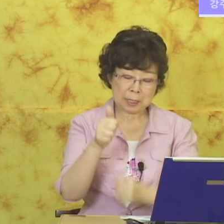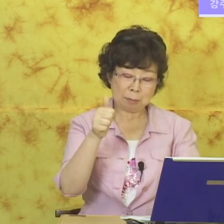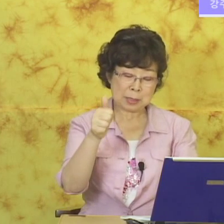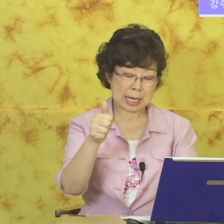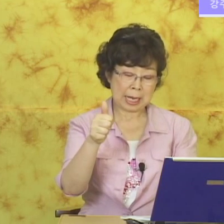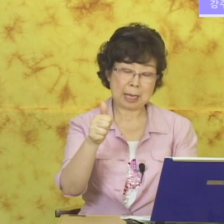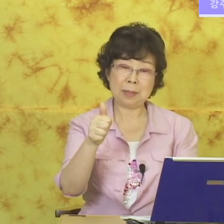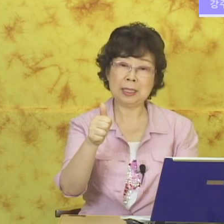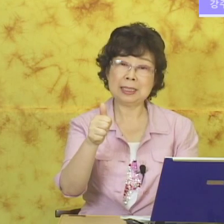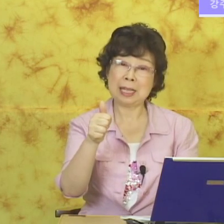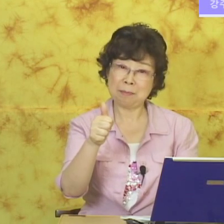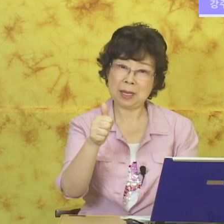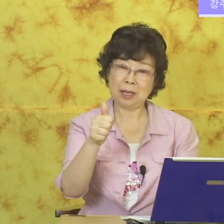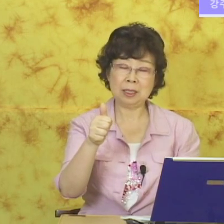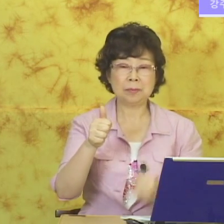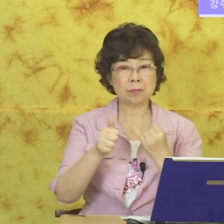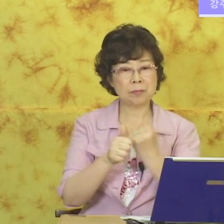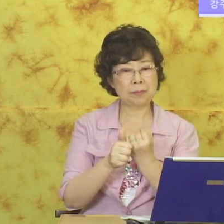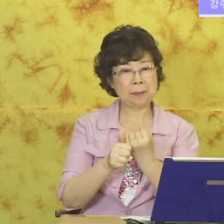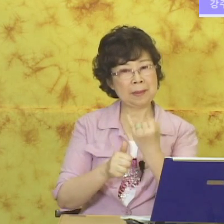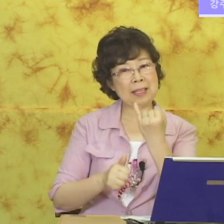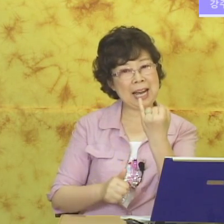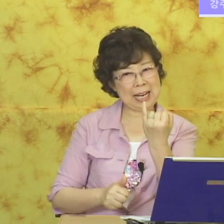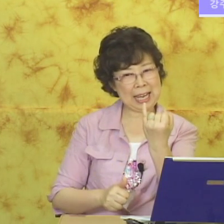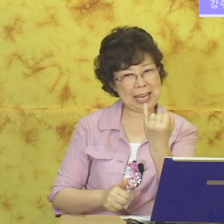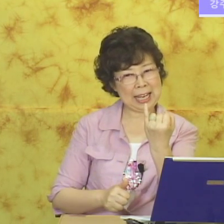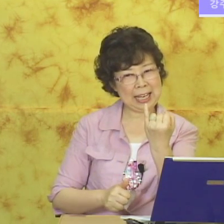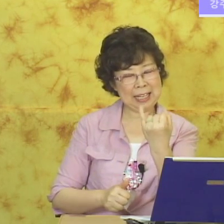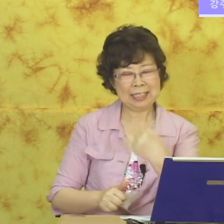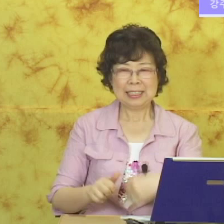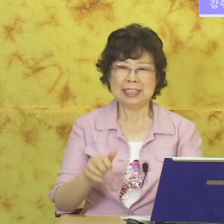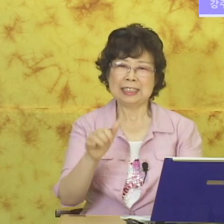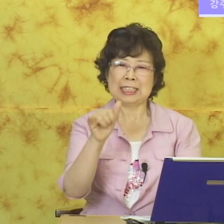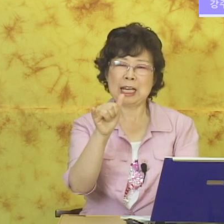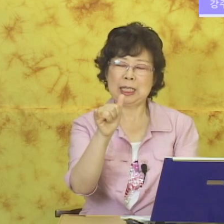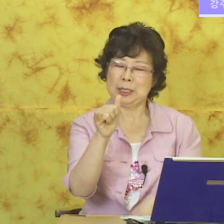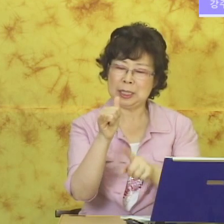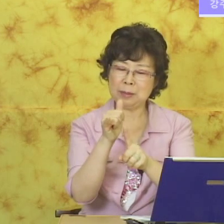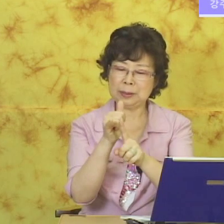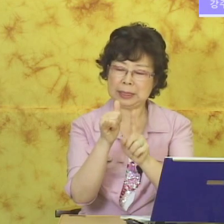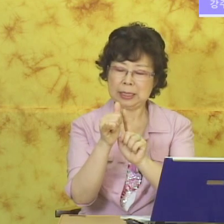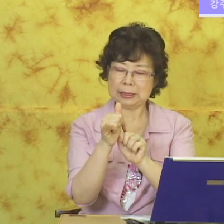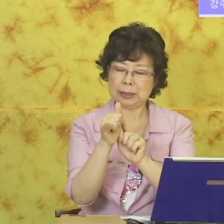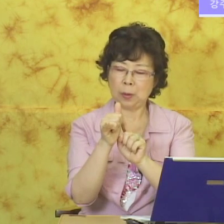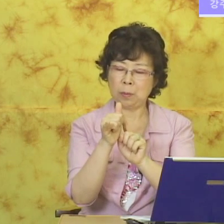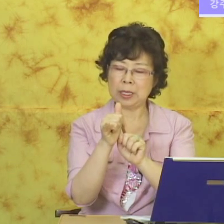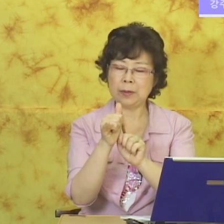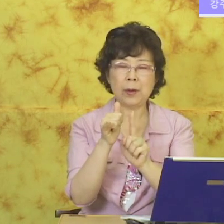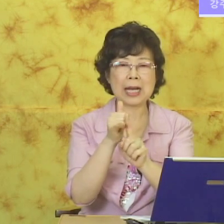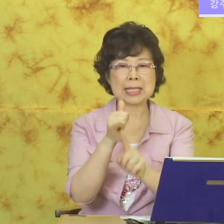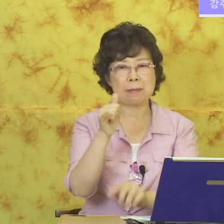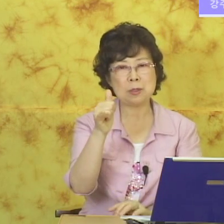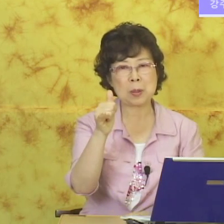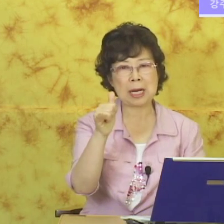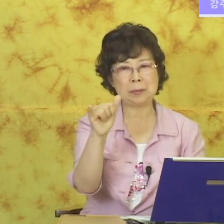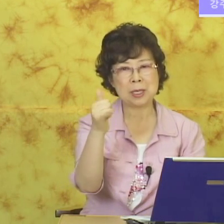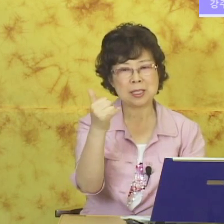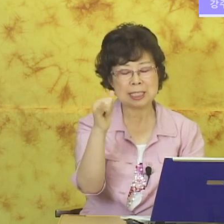남자 하면 남편. 아내. 자 5번과 4번 손가락을 펴서